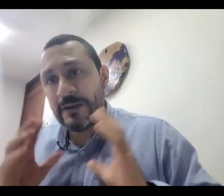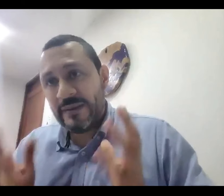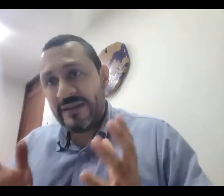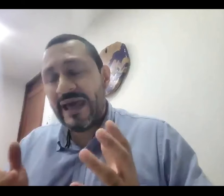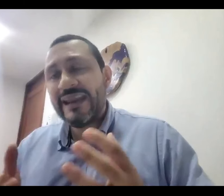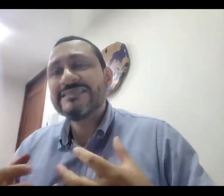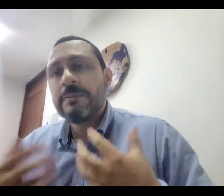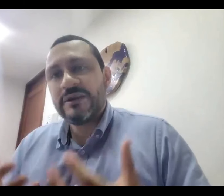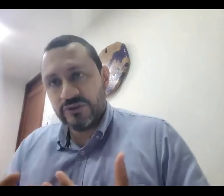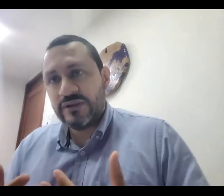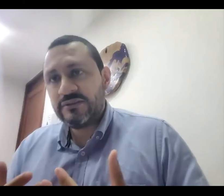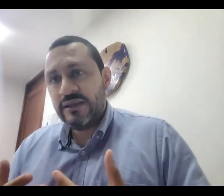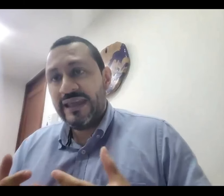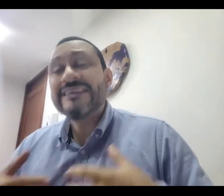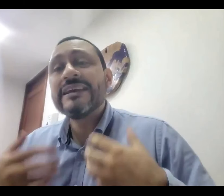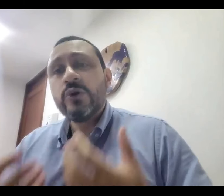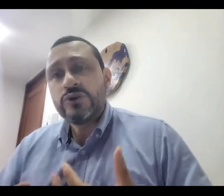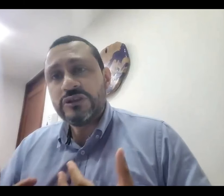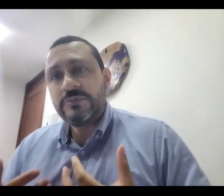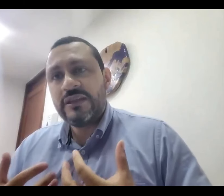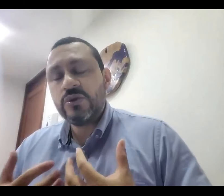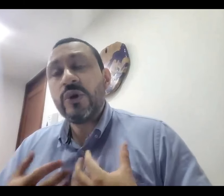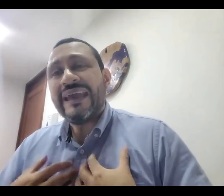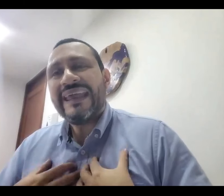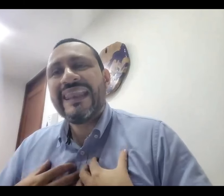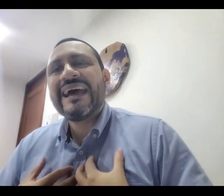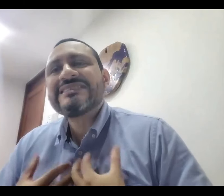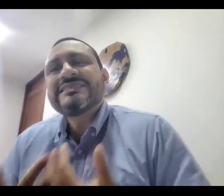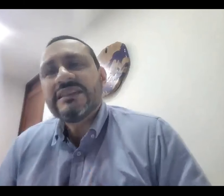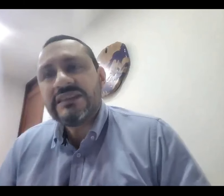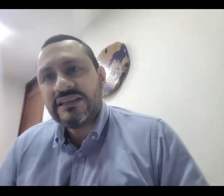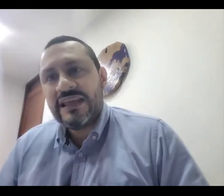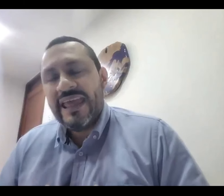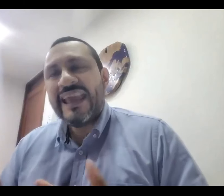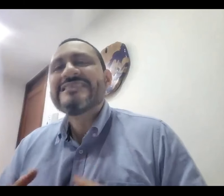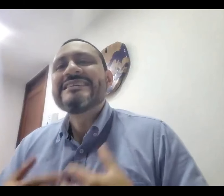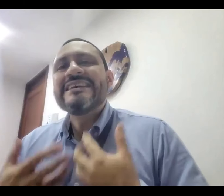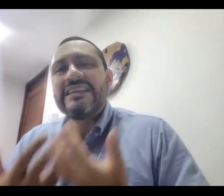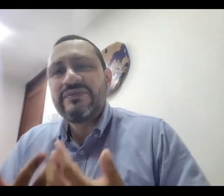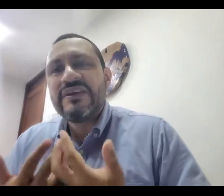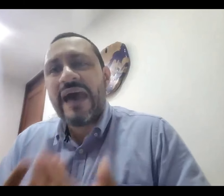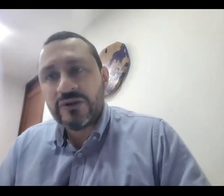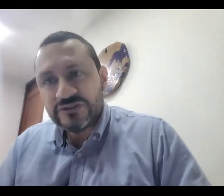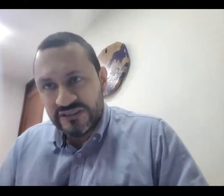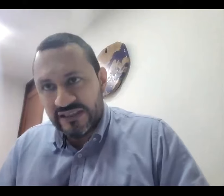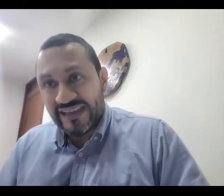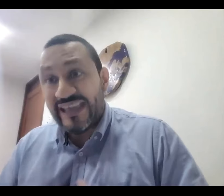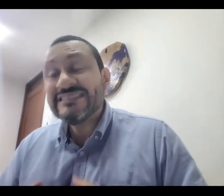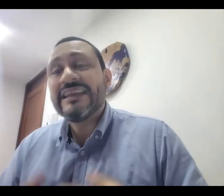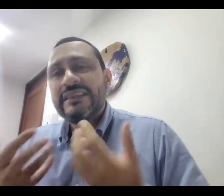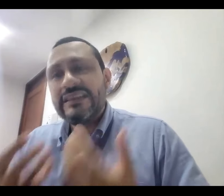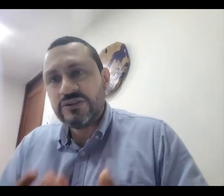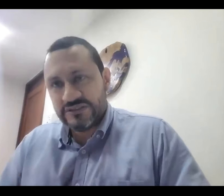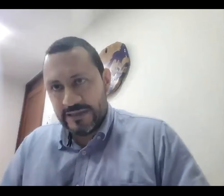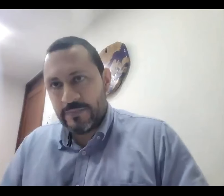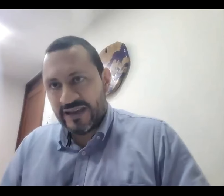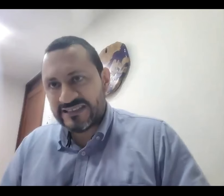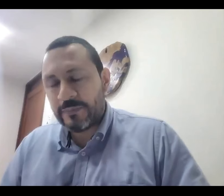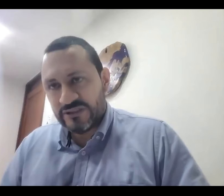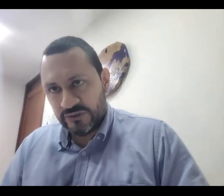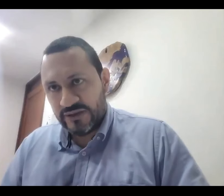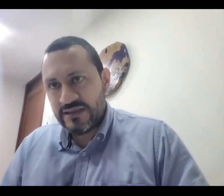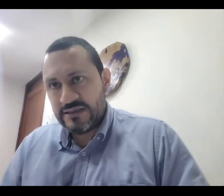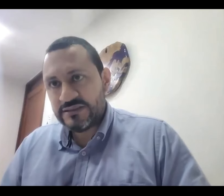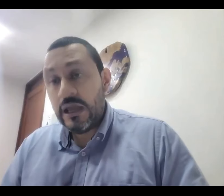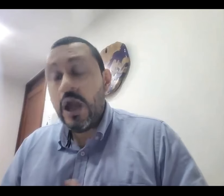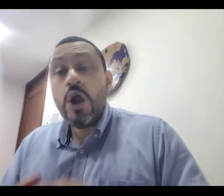determinar esa persona ese conocimiento qué le hace sentir qué significados tiene qué sentidos tiene para